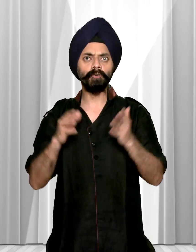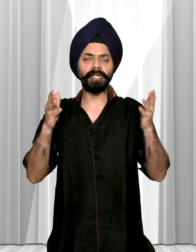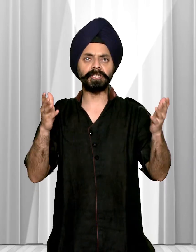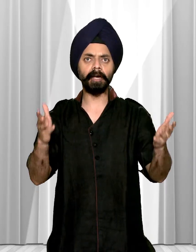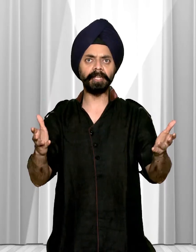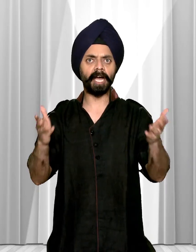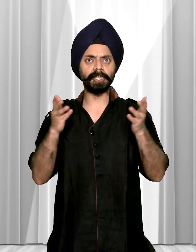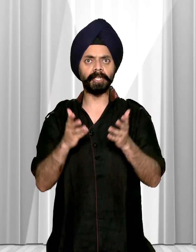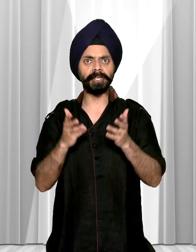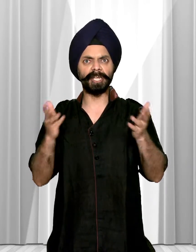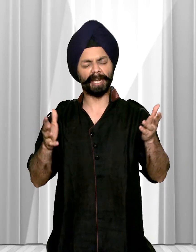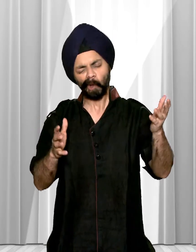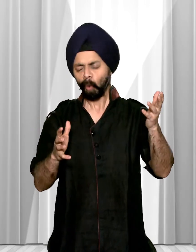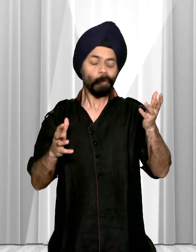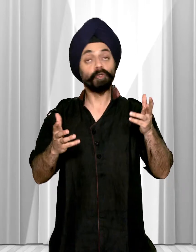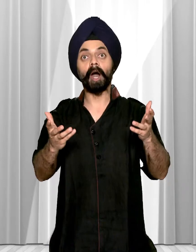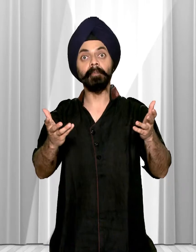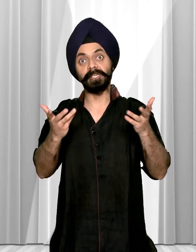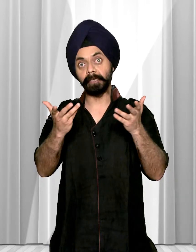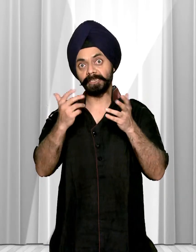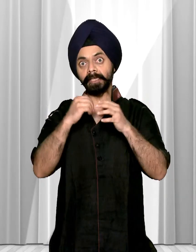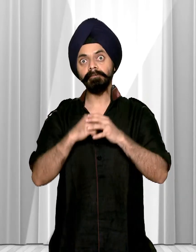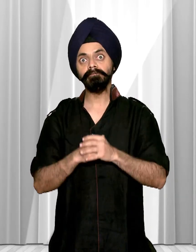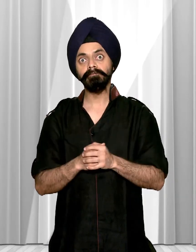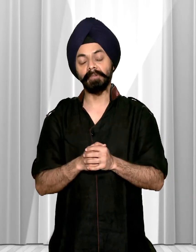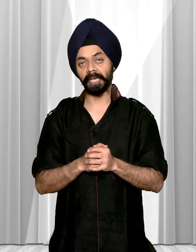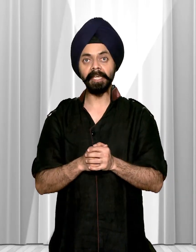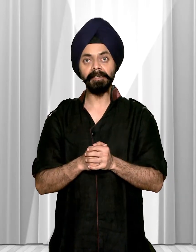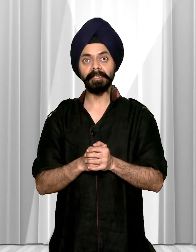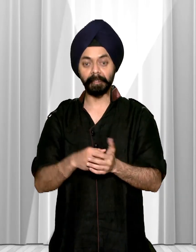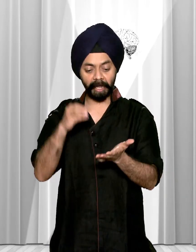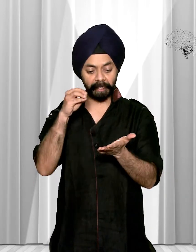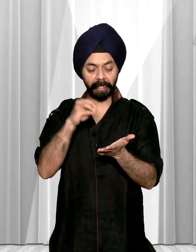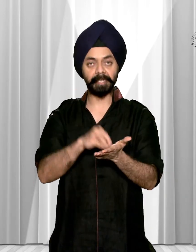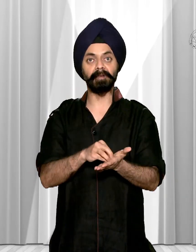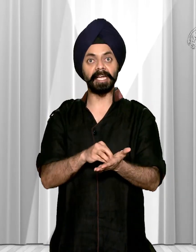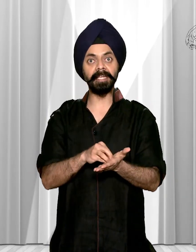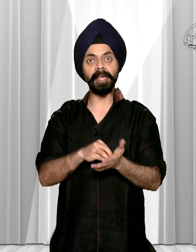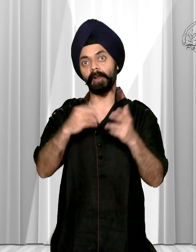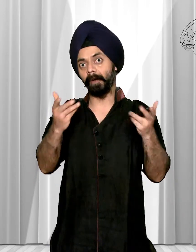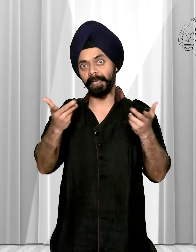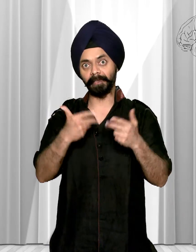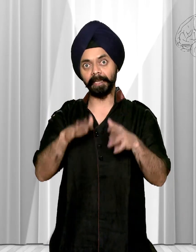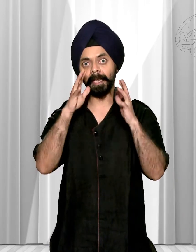उनके सामने आ जाता एक शेर की तो आप किसे बचाता है? बताईए, दिमाग की गंटी बचाईए और हमें ये बताईए,